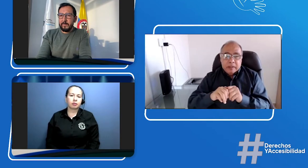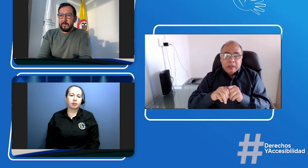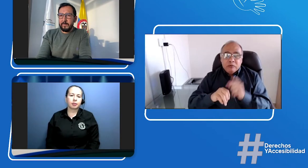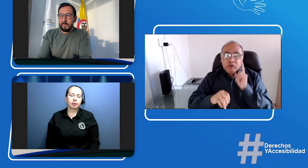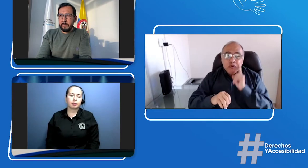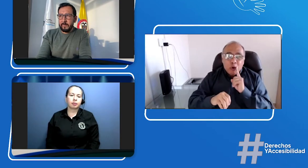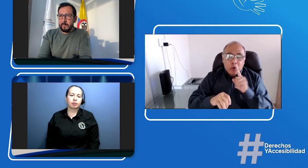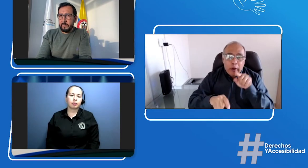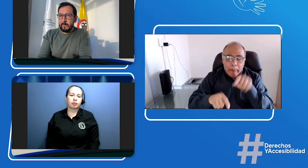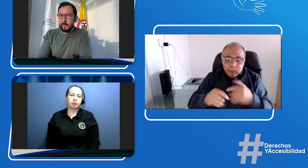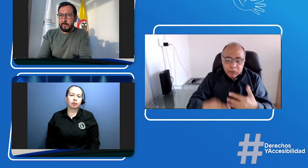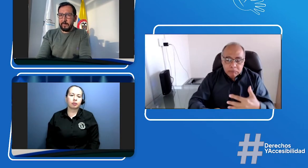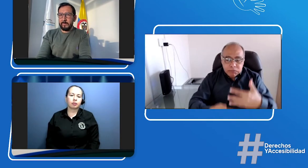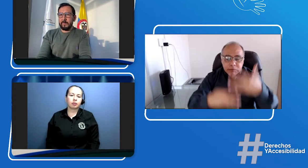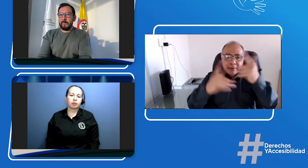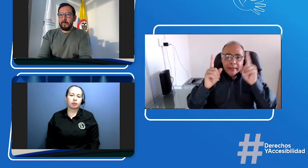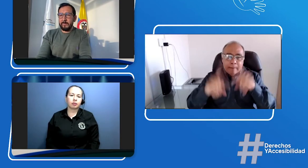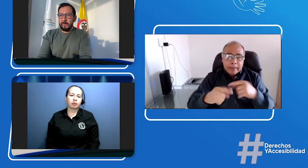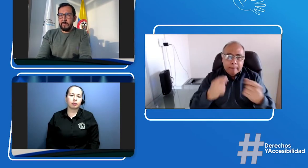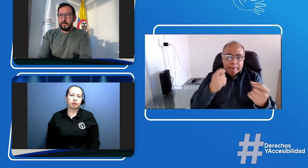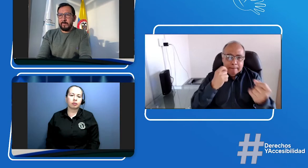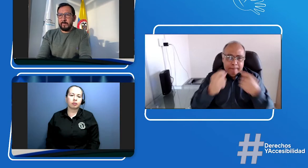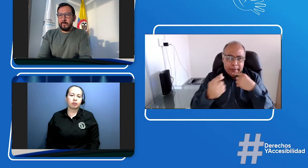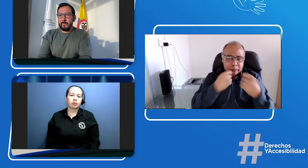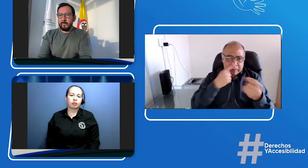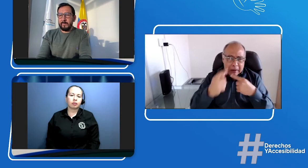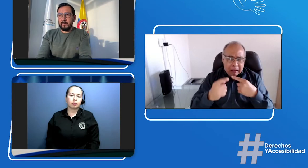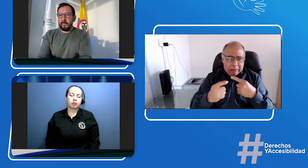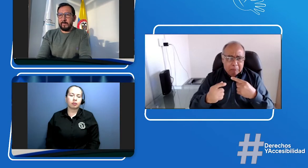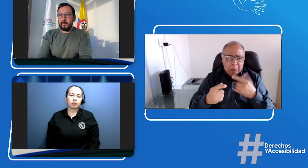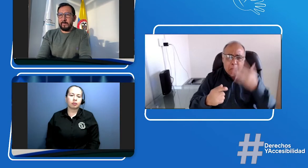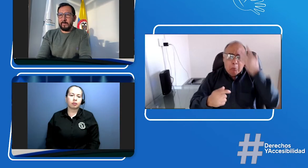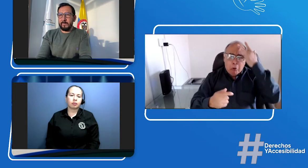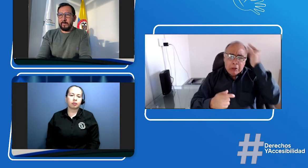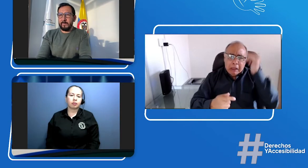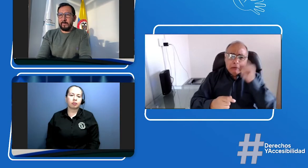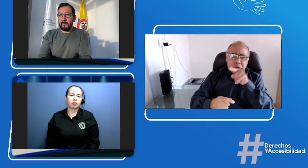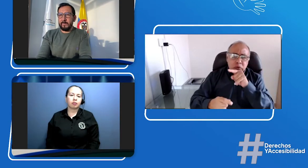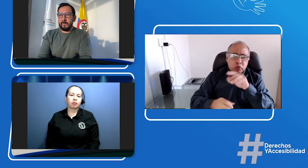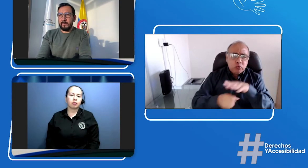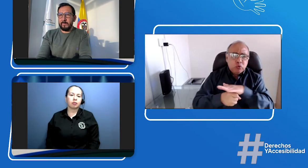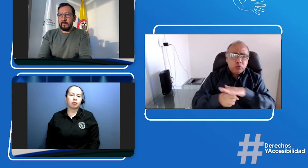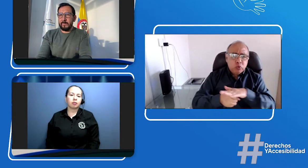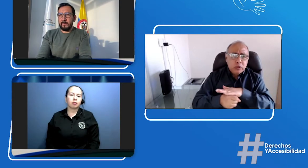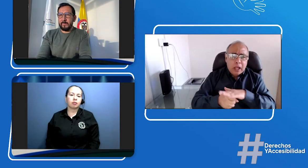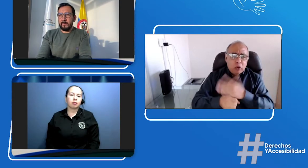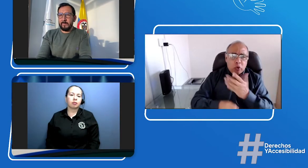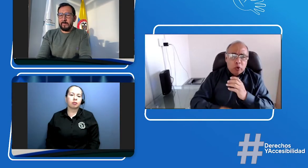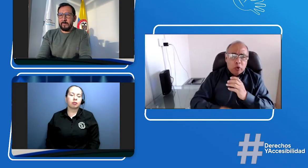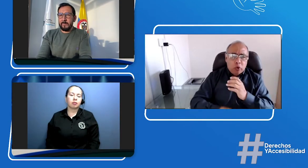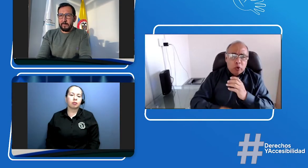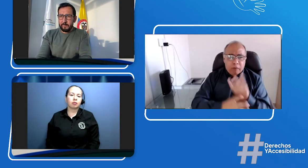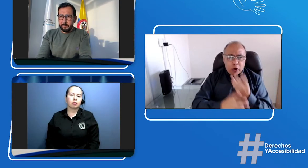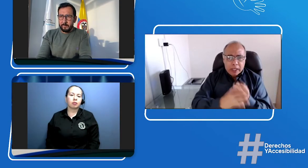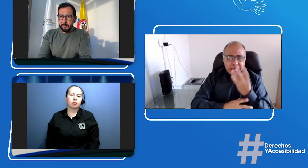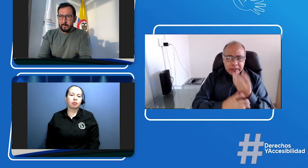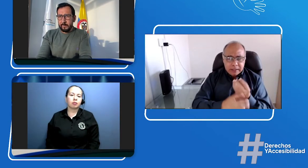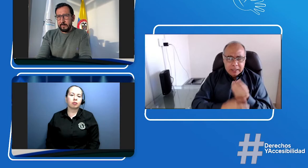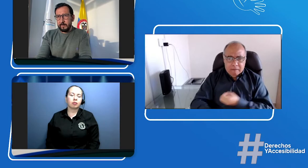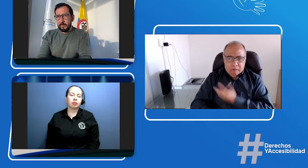avisarle a la comunidad que nos están dejando aquí sus preguntas en el live y nos dicen bueno es